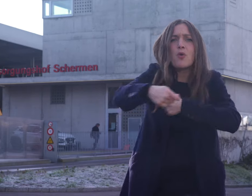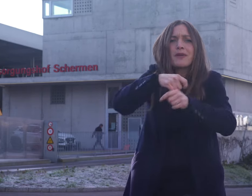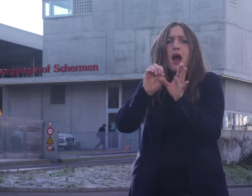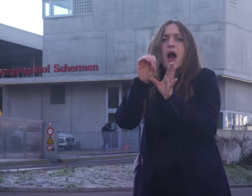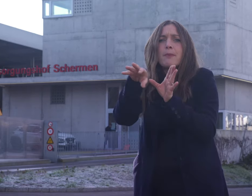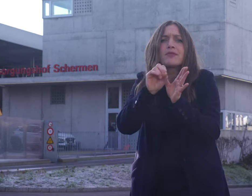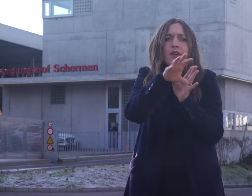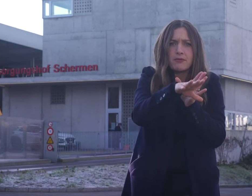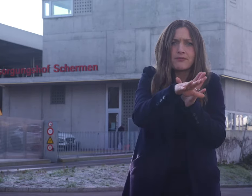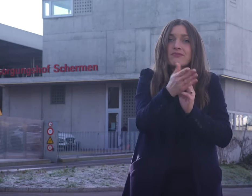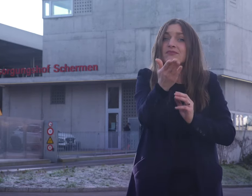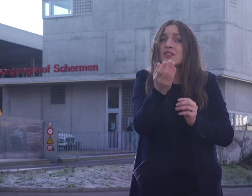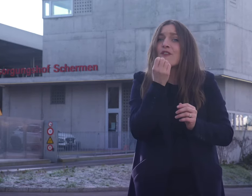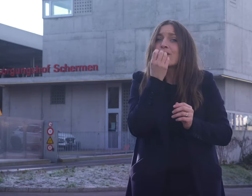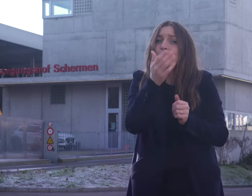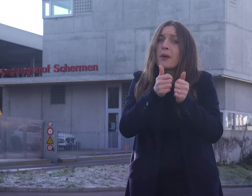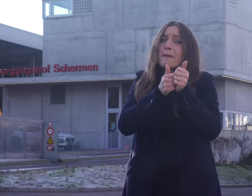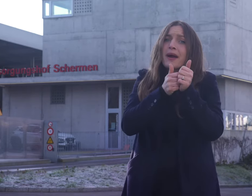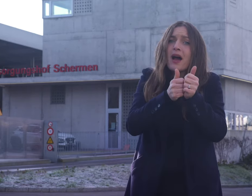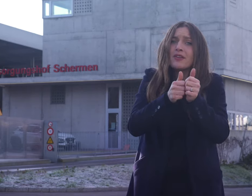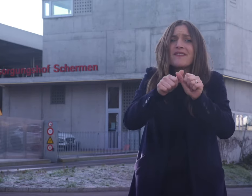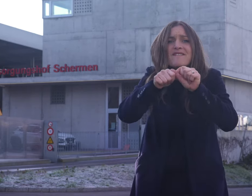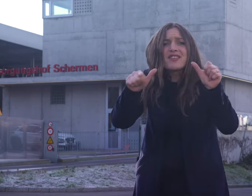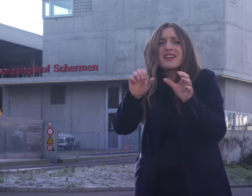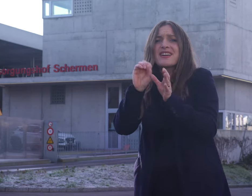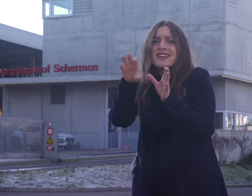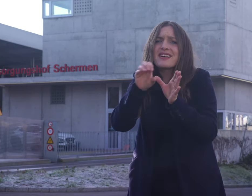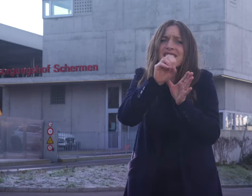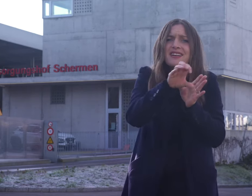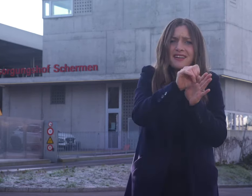Wenn Sie eine begleitete Entsorgung wünschen, dann melden Sie sich doch einfach bei uns.